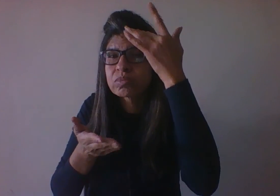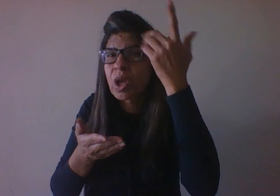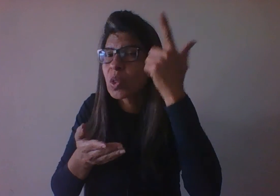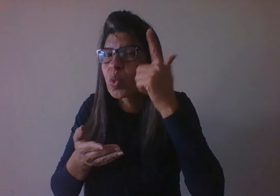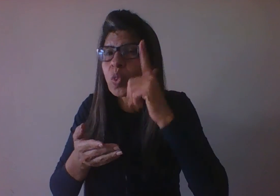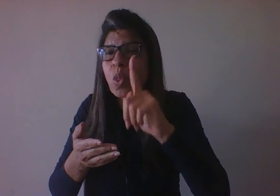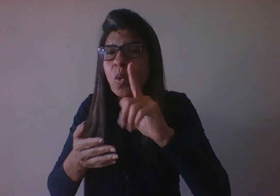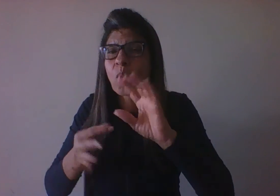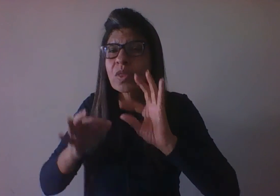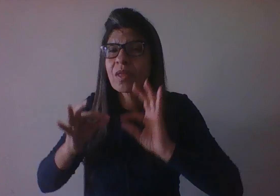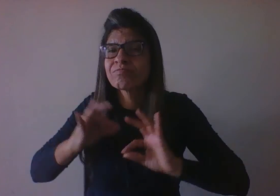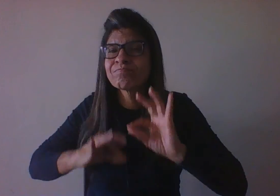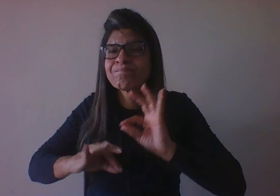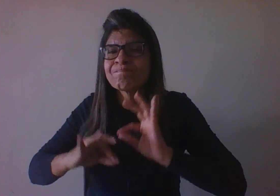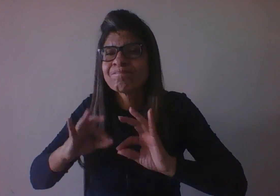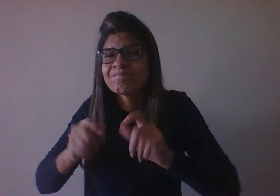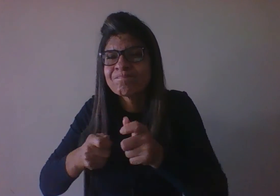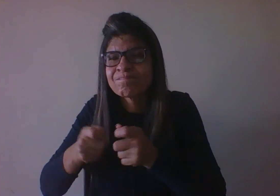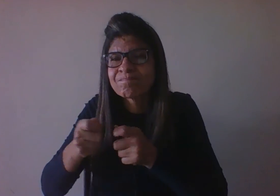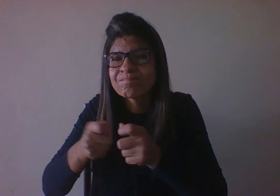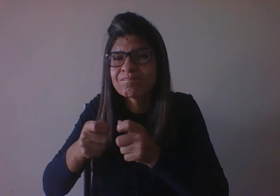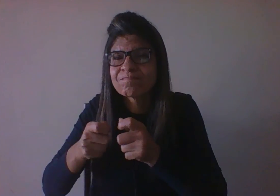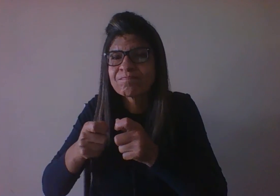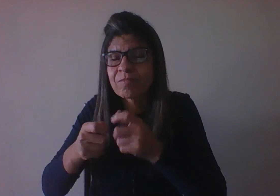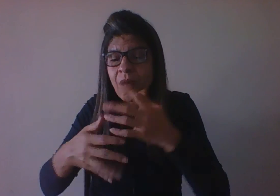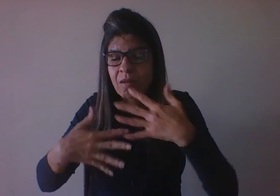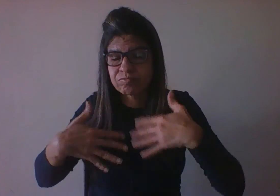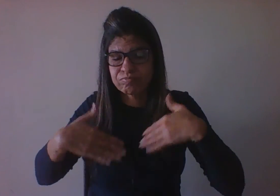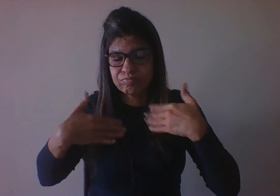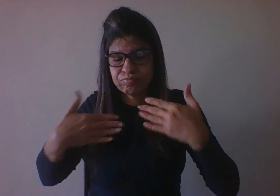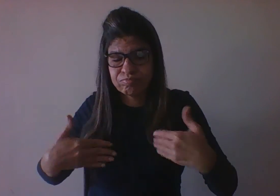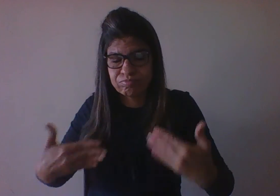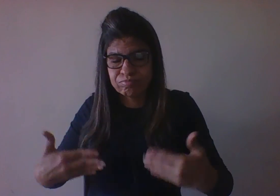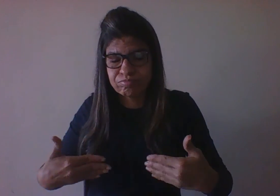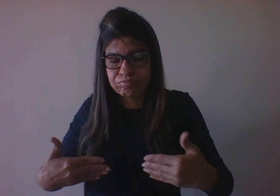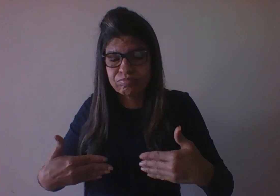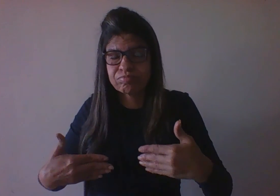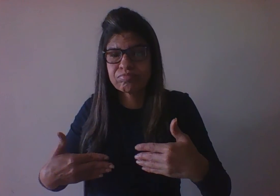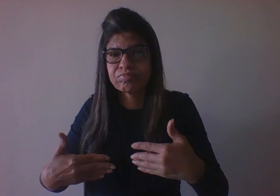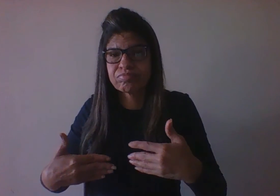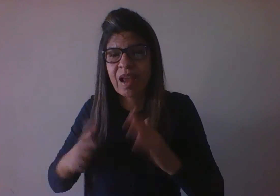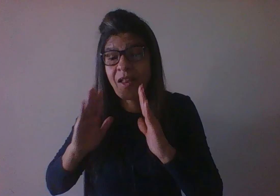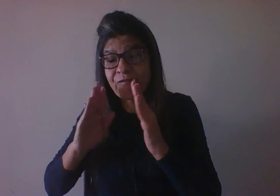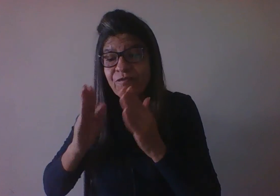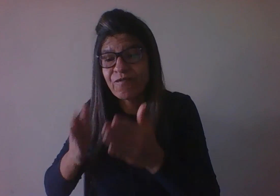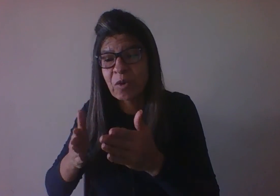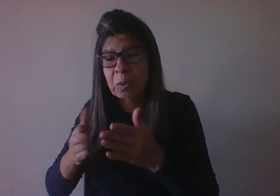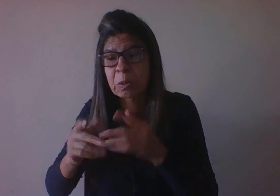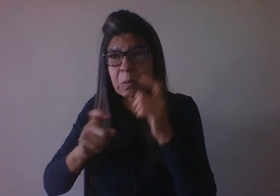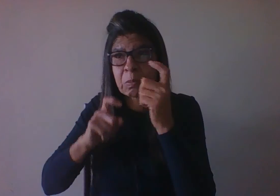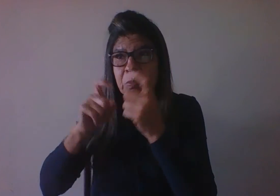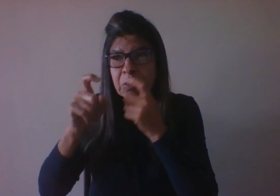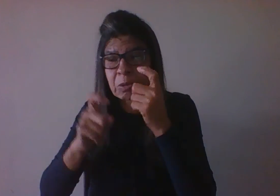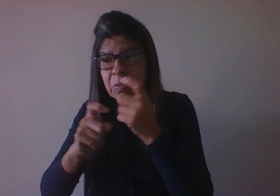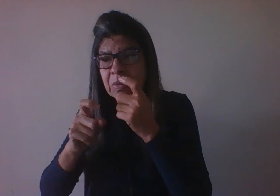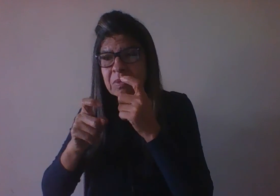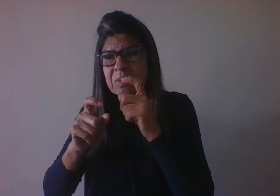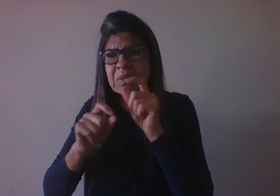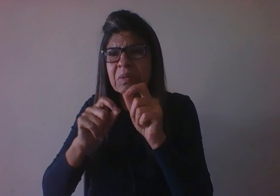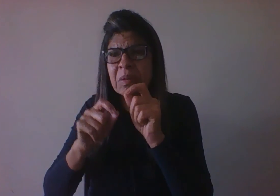vital para outras zonas erógenas. então ela se mantém ainda nessa preocupação de quem manda ou quem não manda, porque